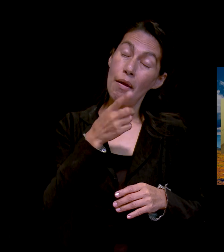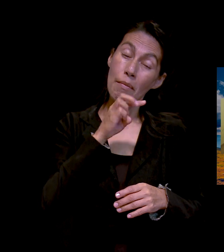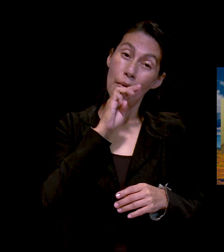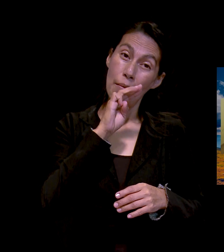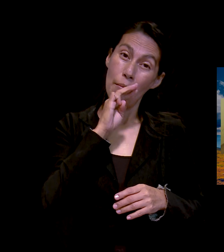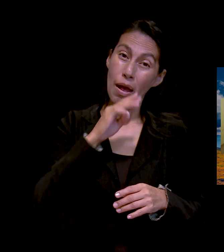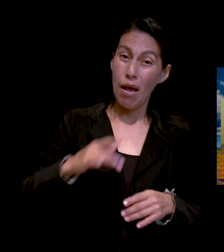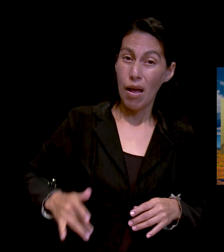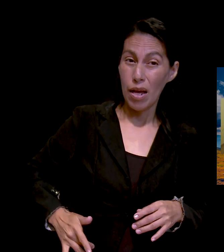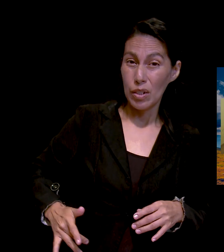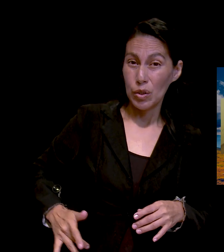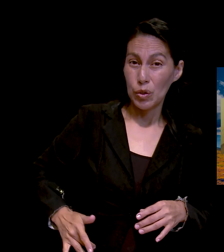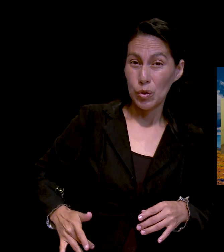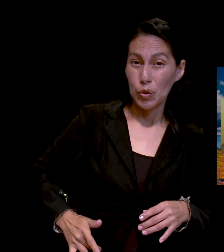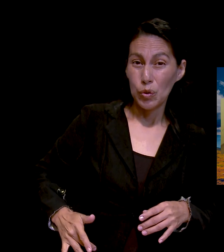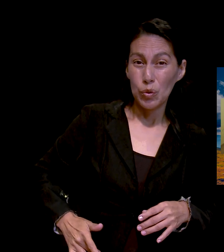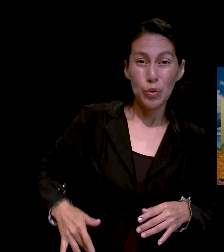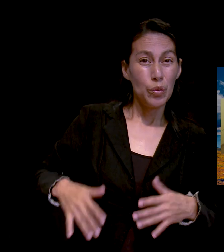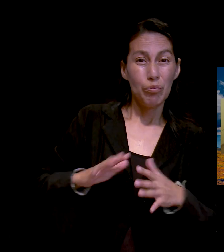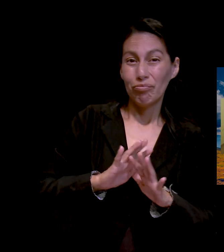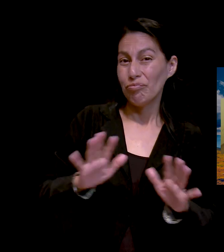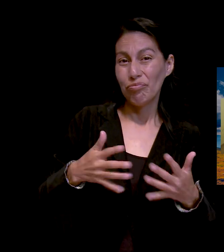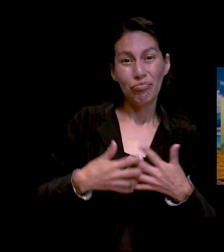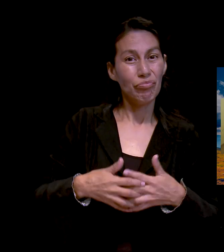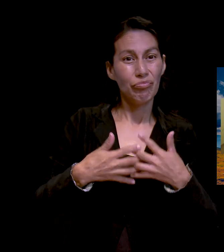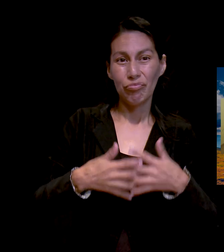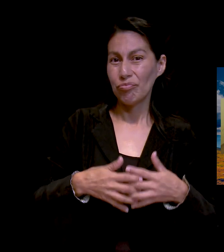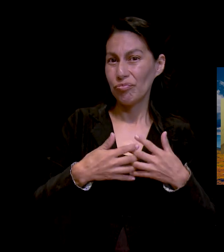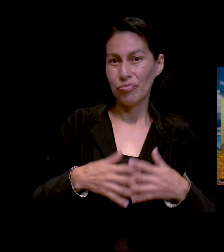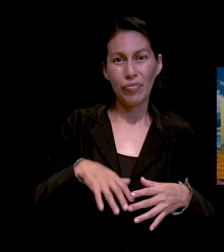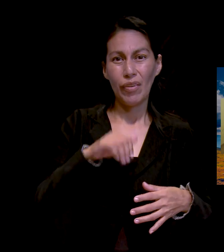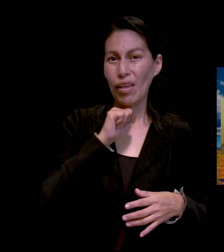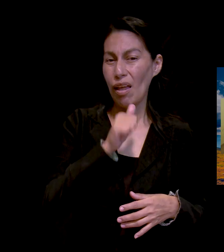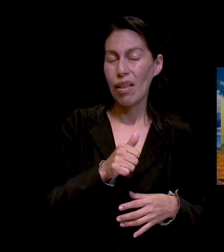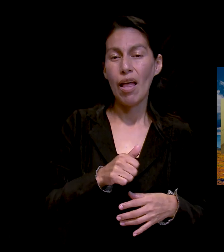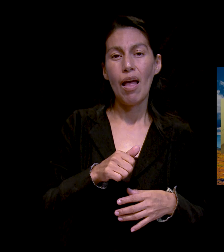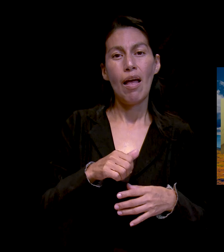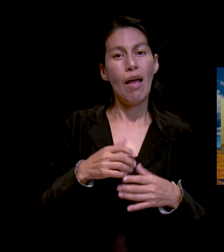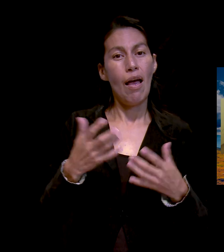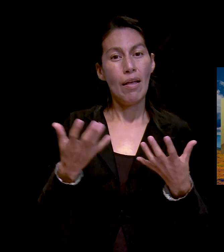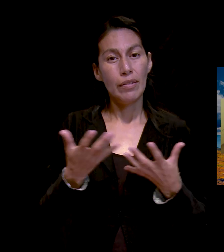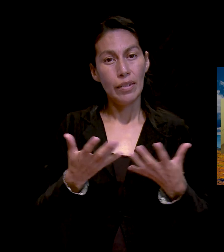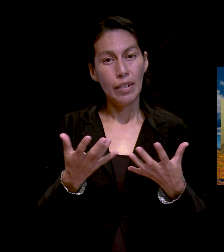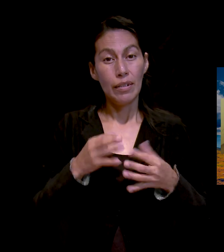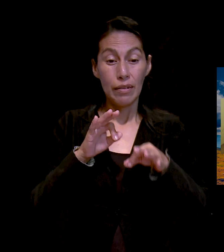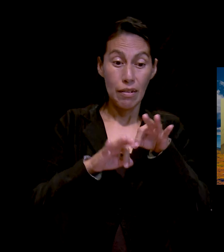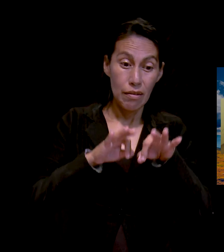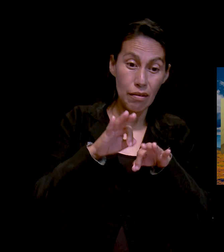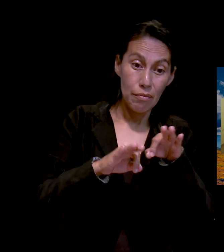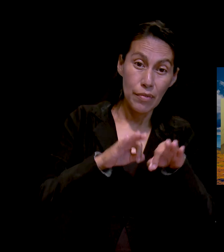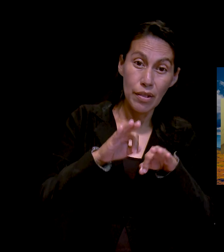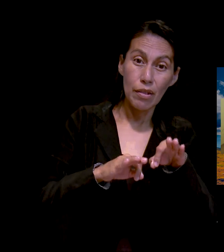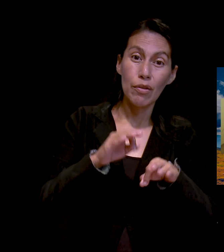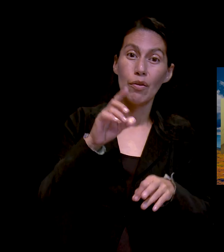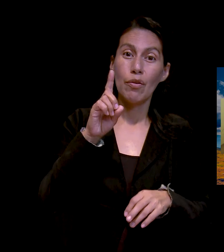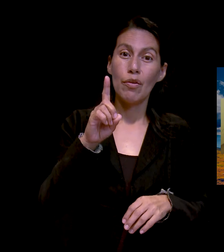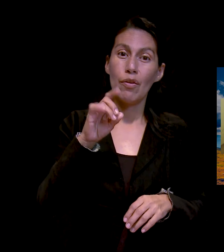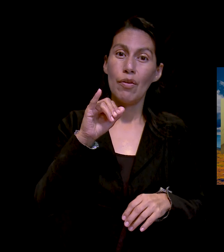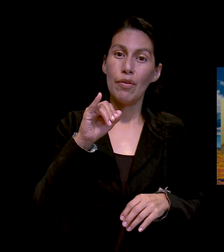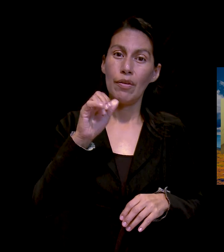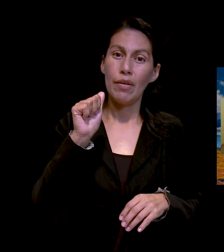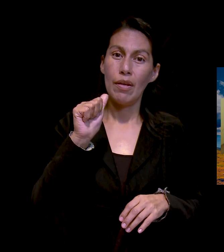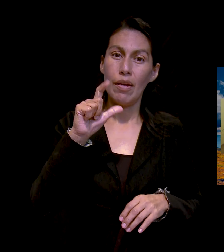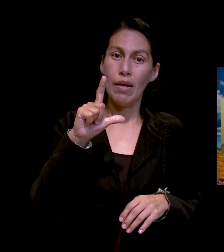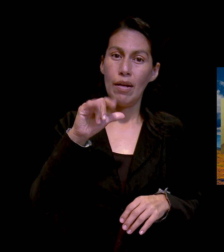Así que pues ella tenía que someterse a un tratamiento de diálisis. Mi mamá pues ya estaba totalmente